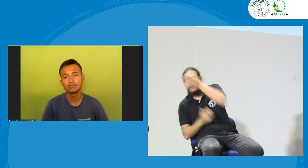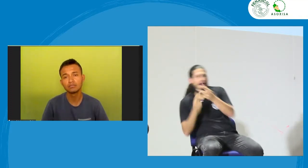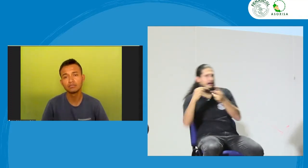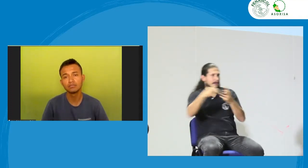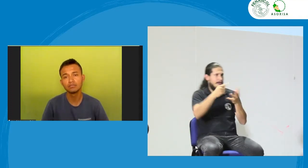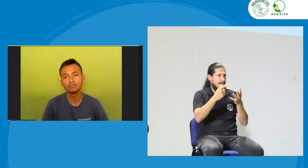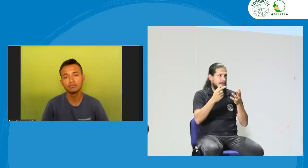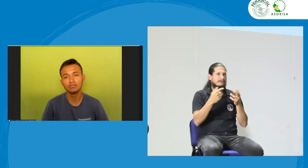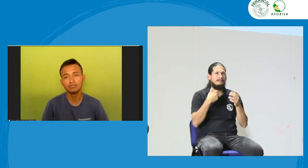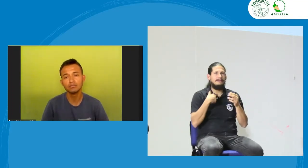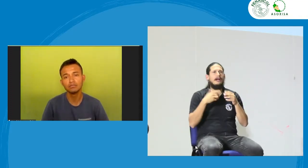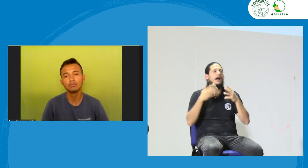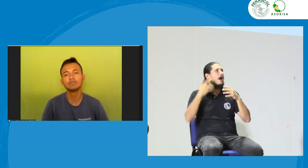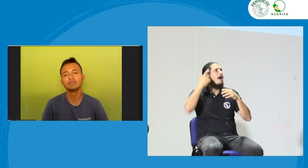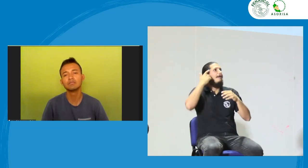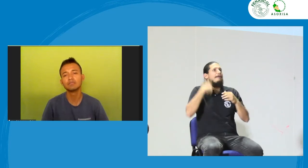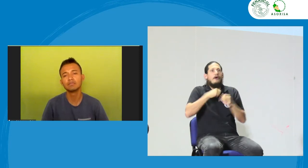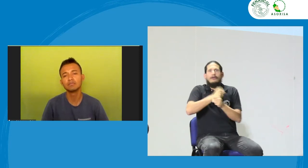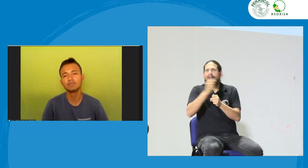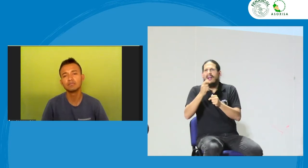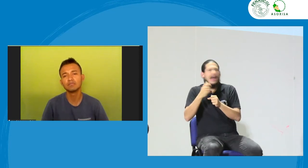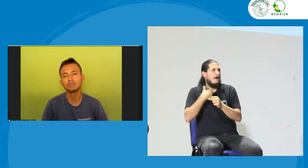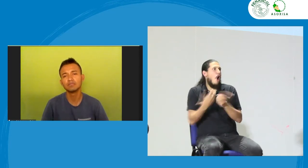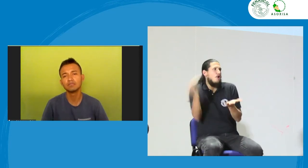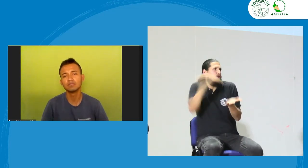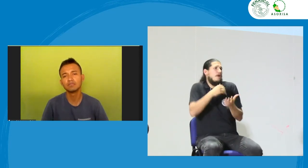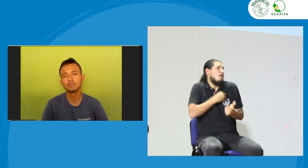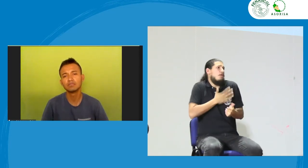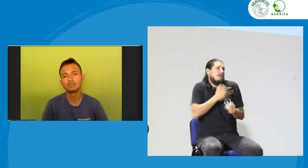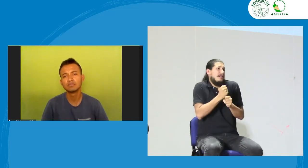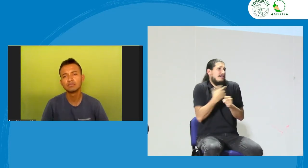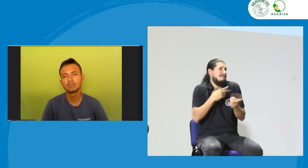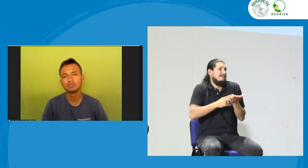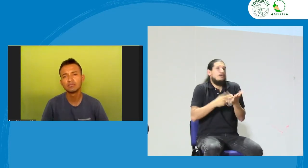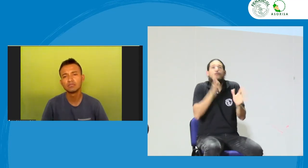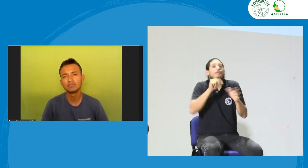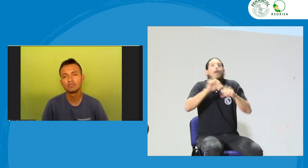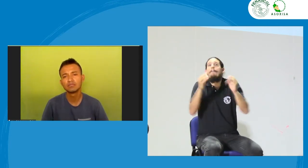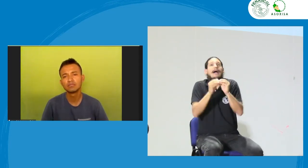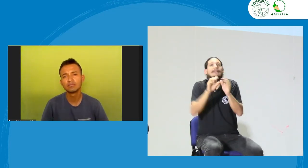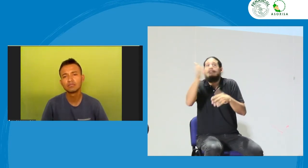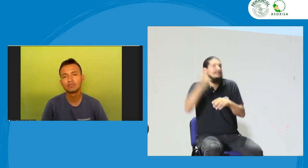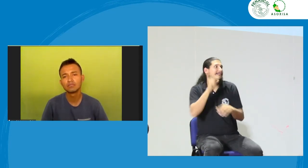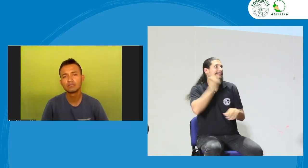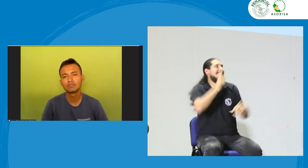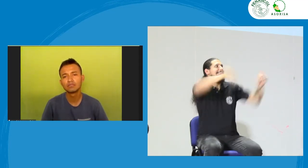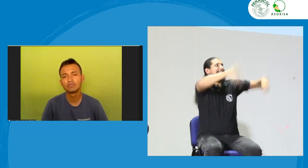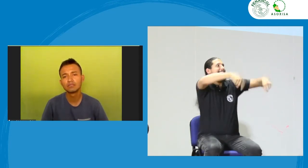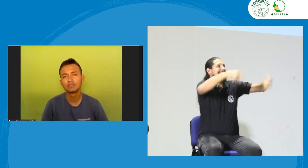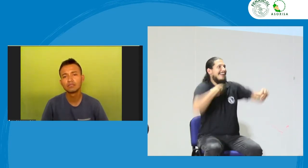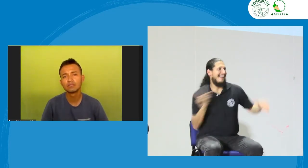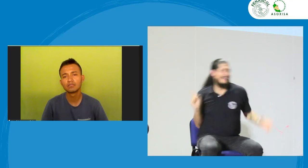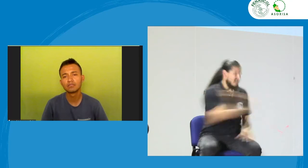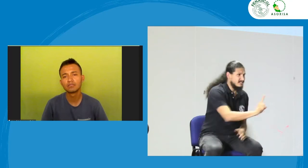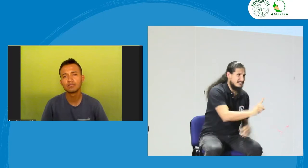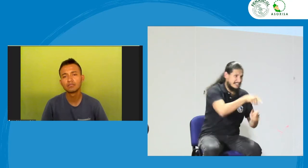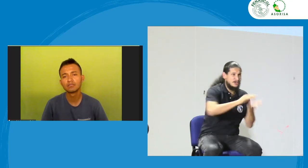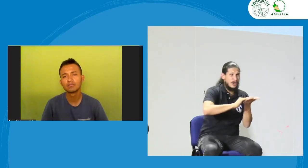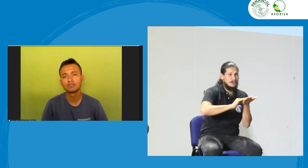llevan muchos años y se han alejado de la comunidad han perdido algunas habilidades entonces uno dice no yo necesito no consigo trabajo en algún otro